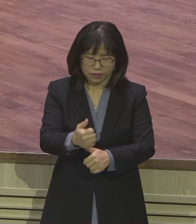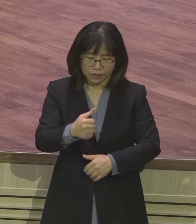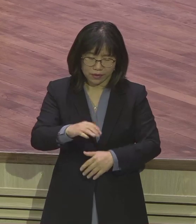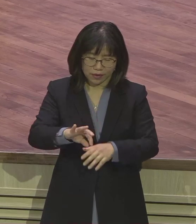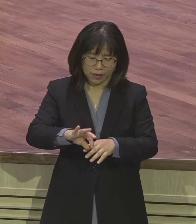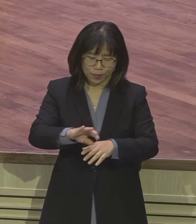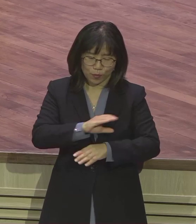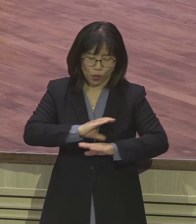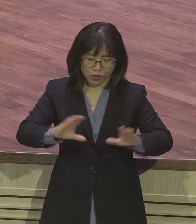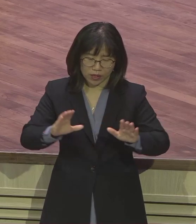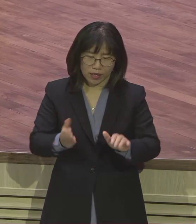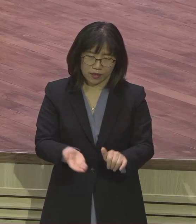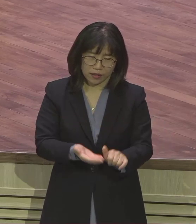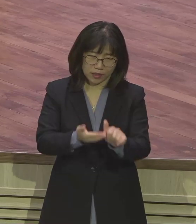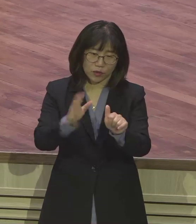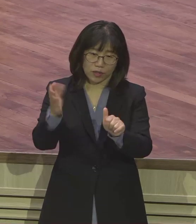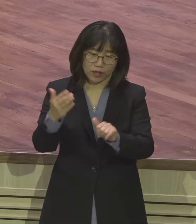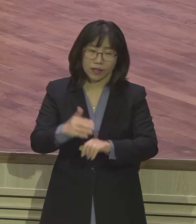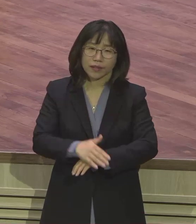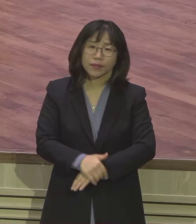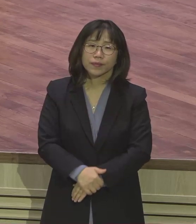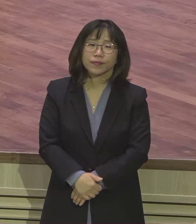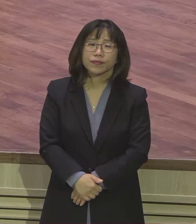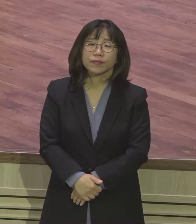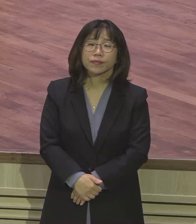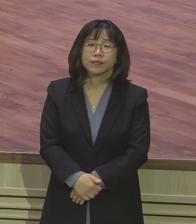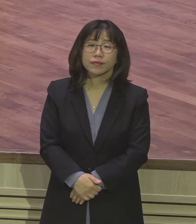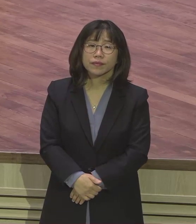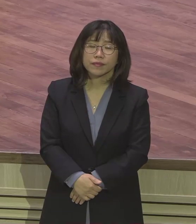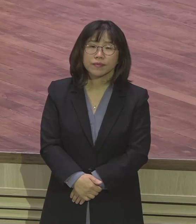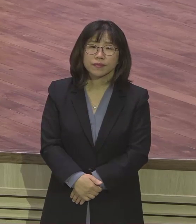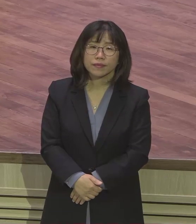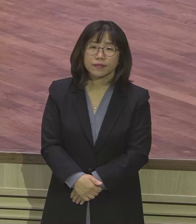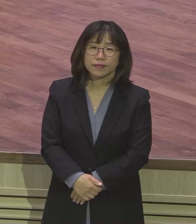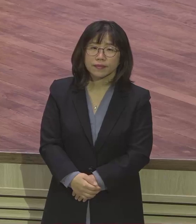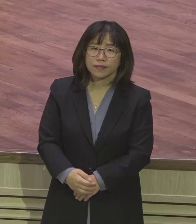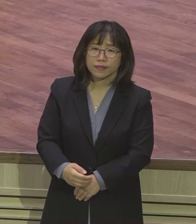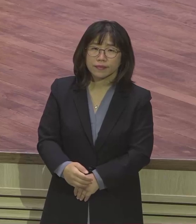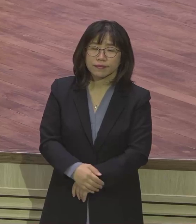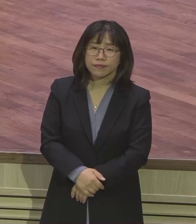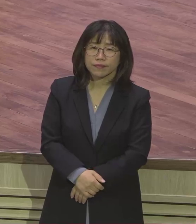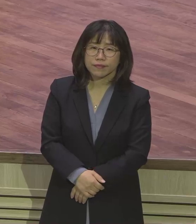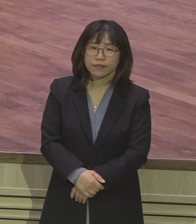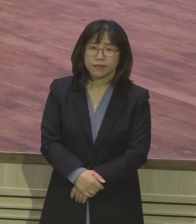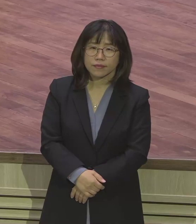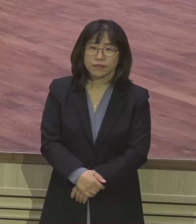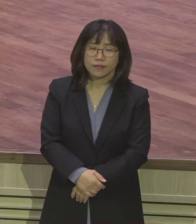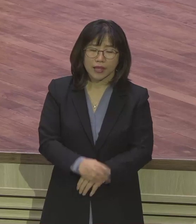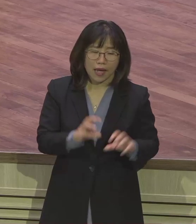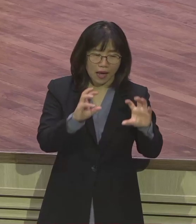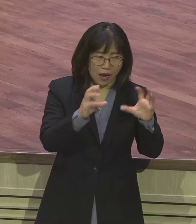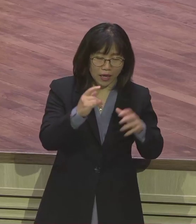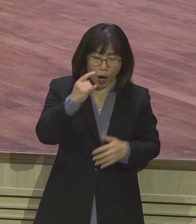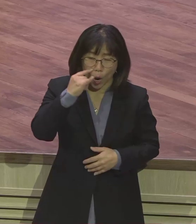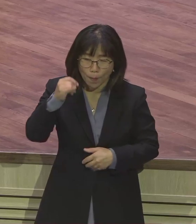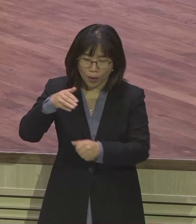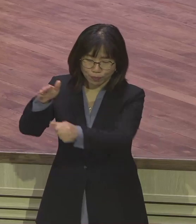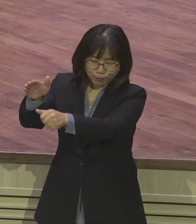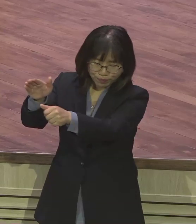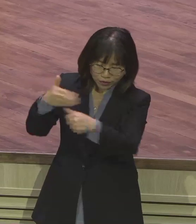그에게 이런데 가라 하며 그 소녀가 가서 그 아기의 어머니를 불러오니 바로의 딸이 그에게 이런데